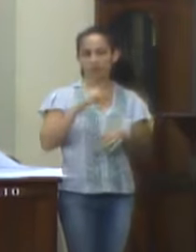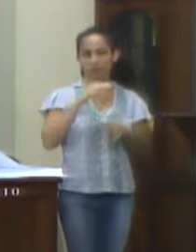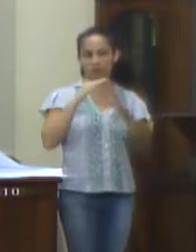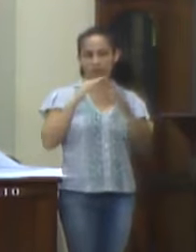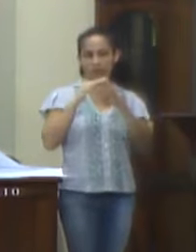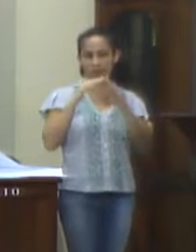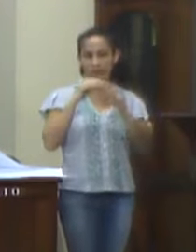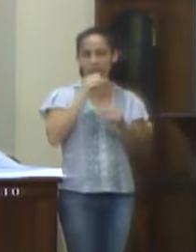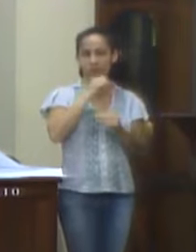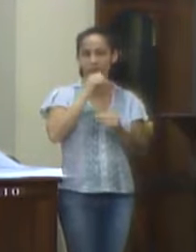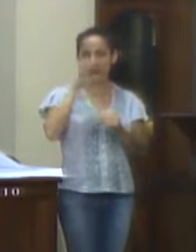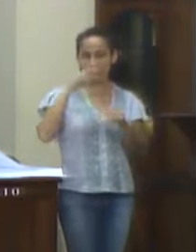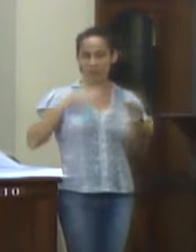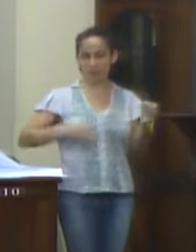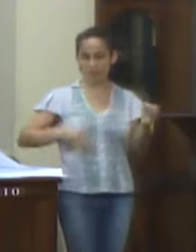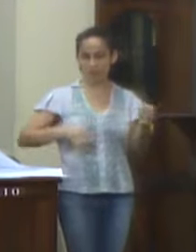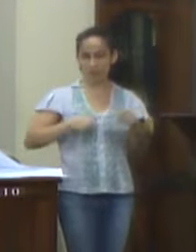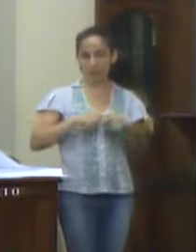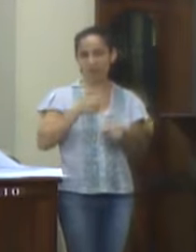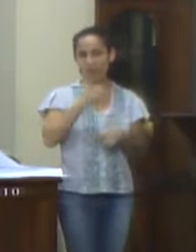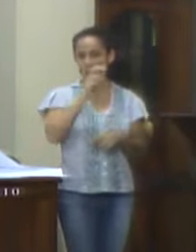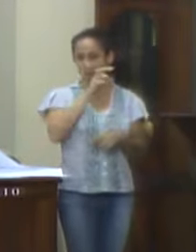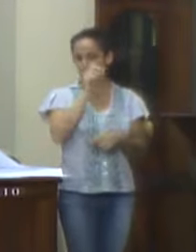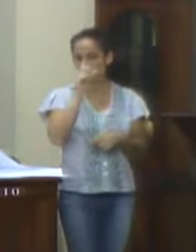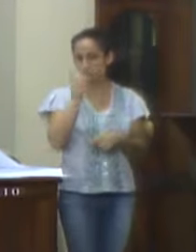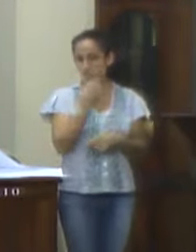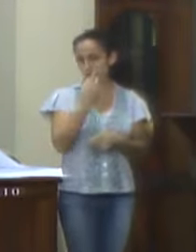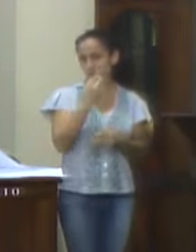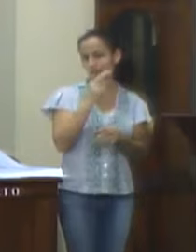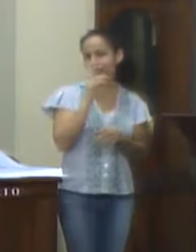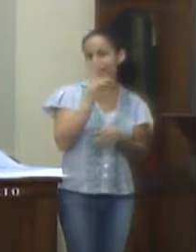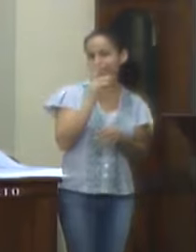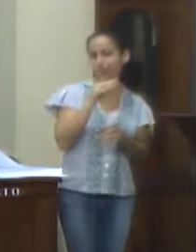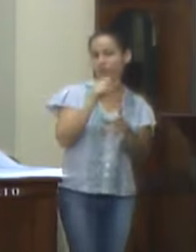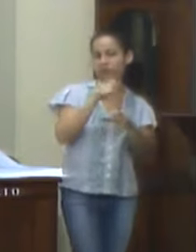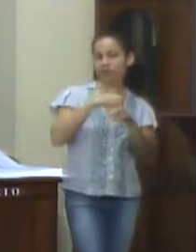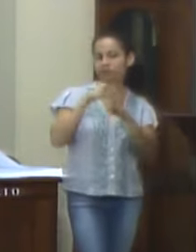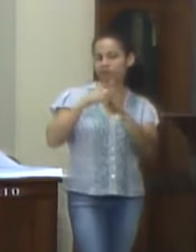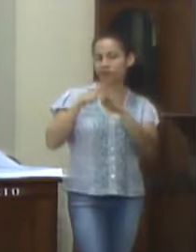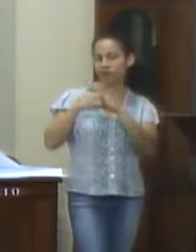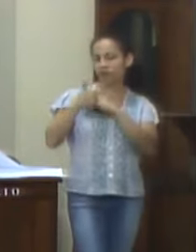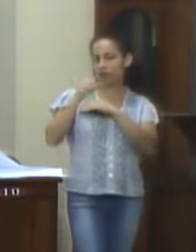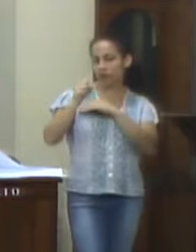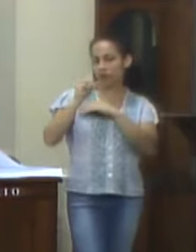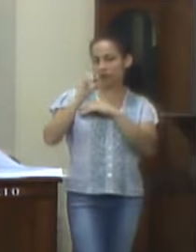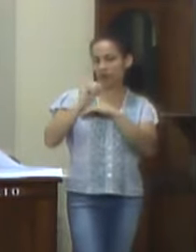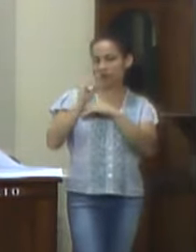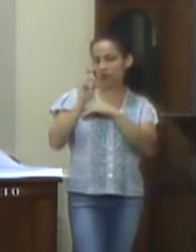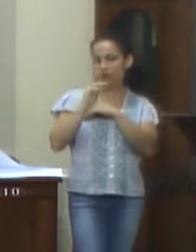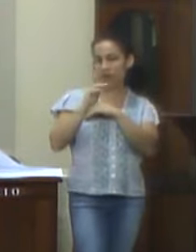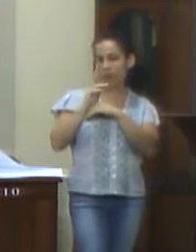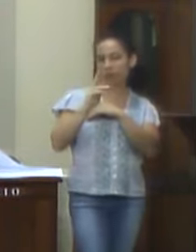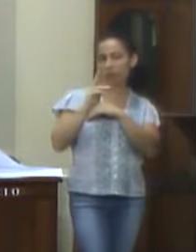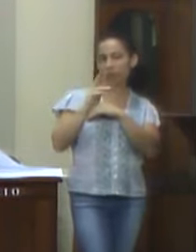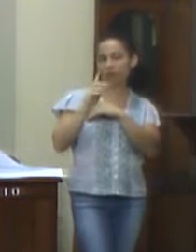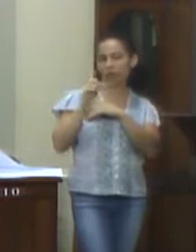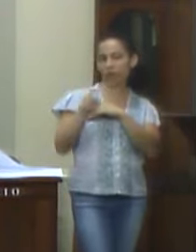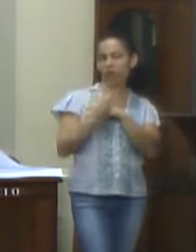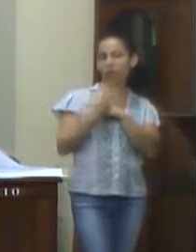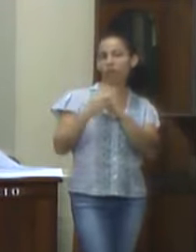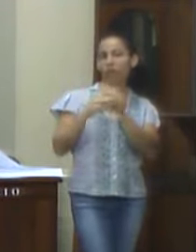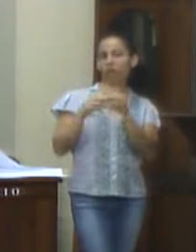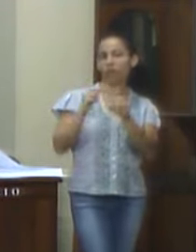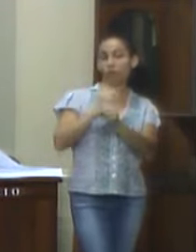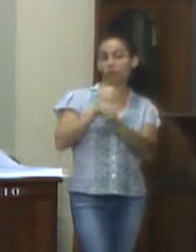Velhos de Conservatória a importância de R$ 15.000 mensais, totalizando o valor de R 180.000 anuais para custeio das atividades de